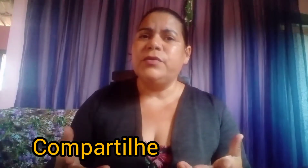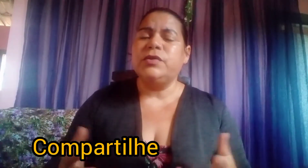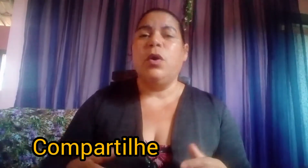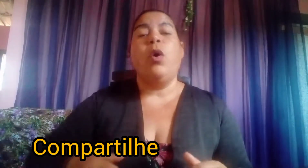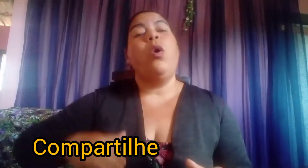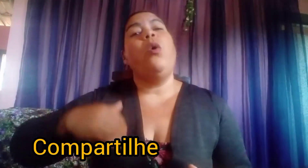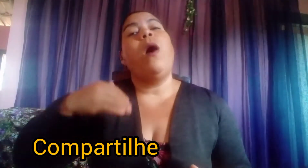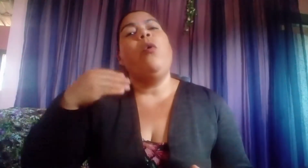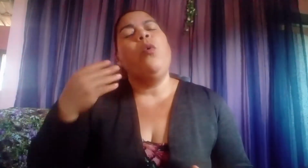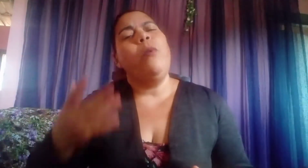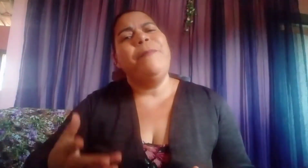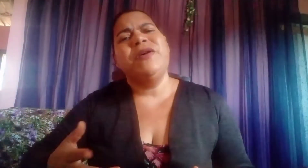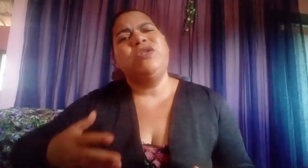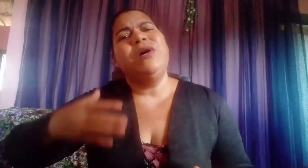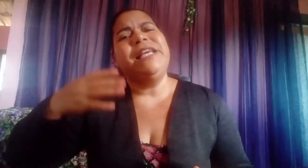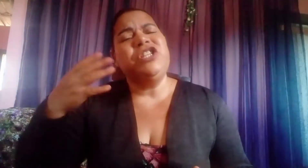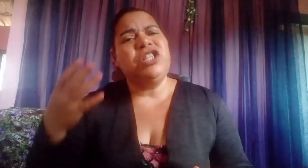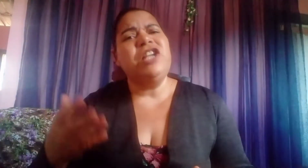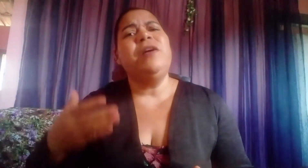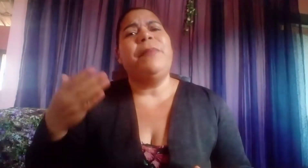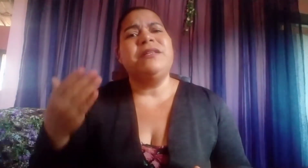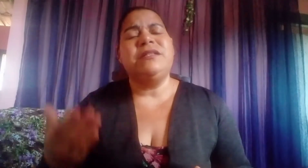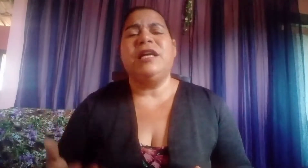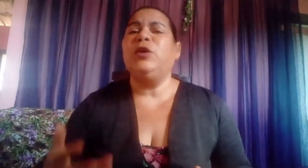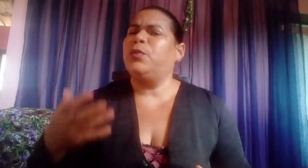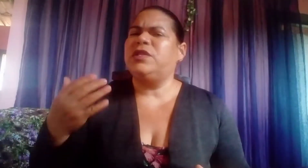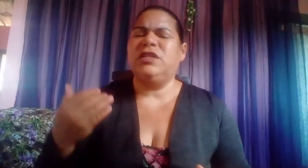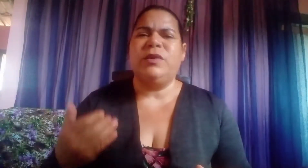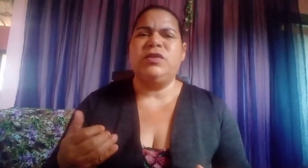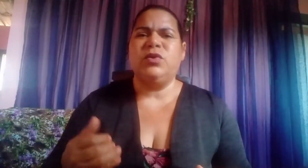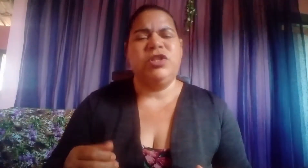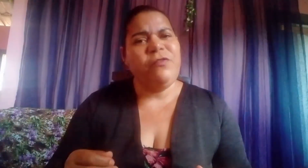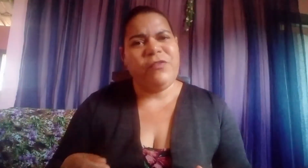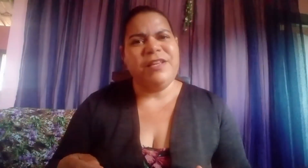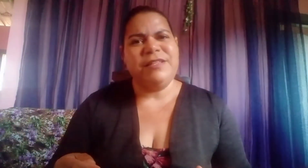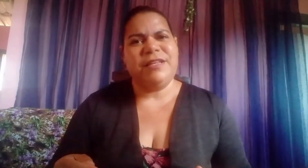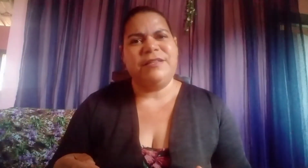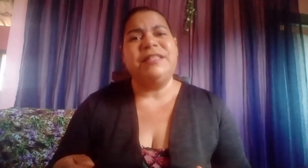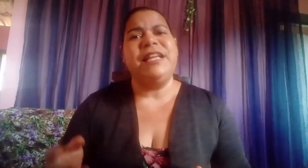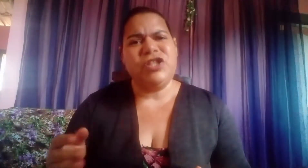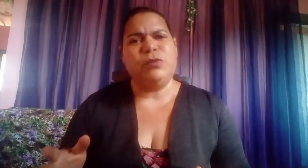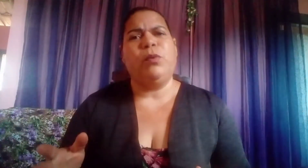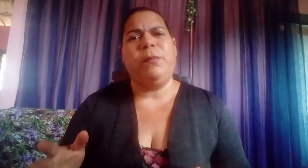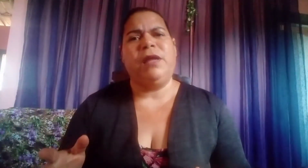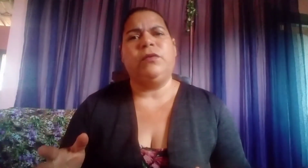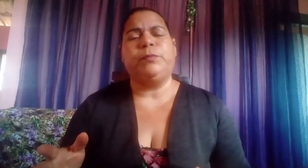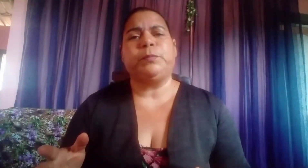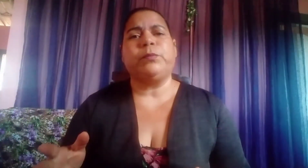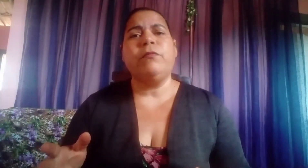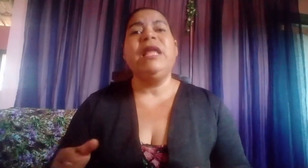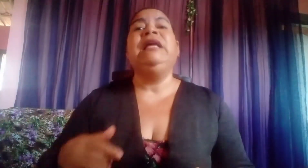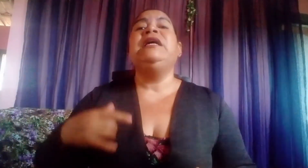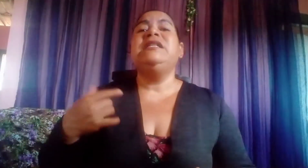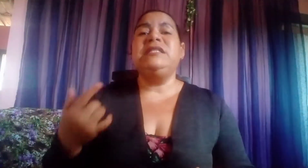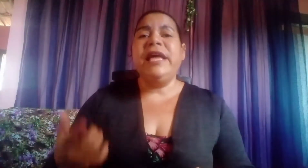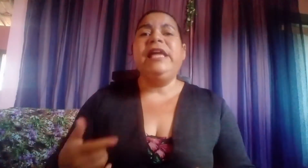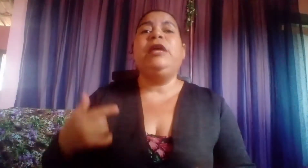ou alguma pessoa que esteja passando por situações difíceis neste momento. Sei que